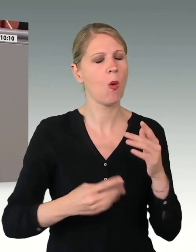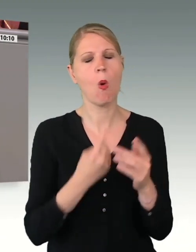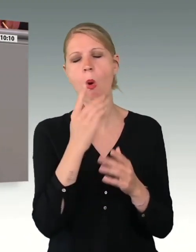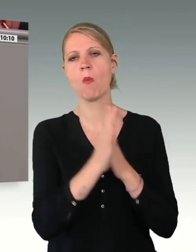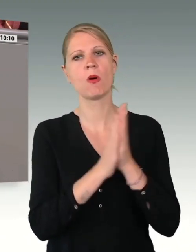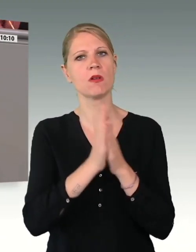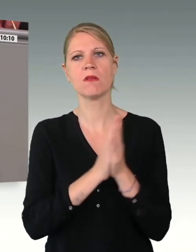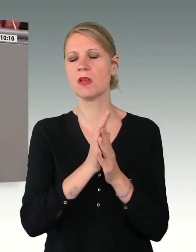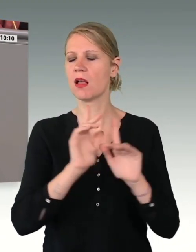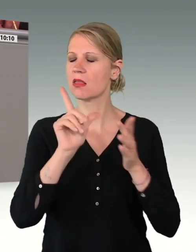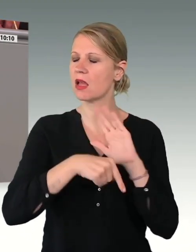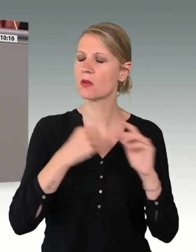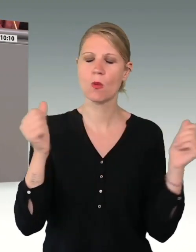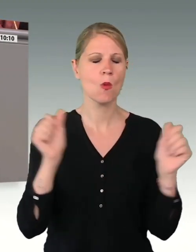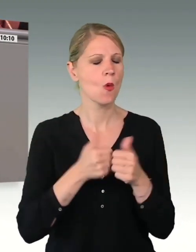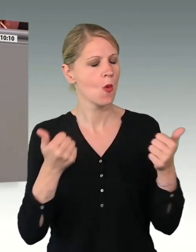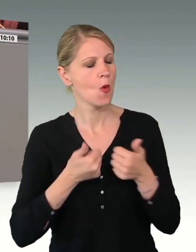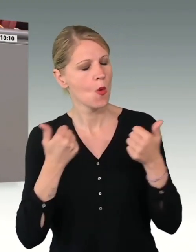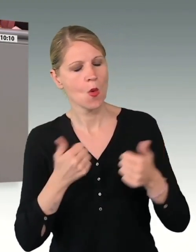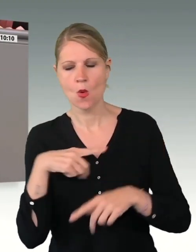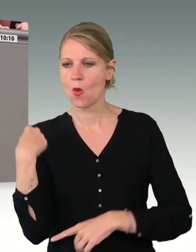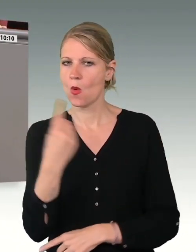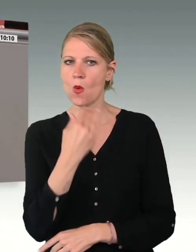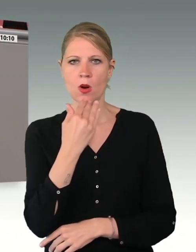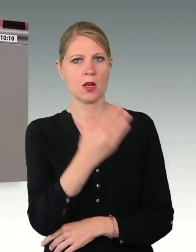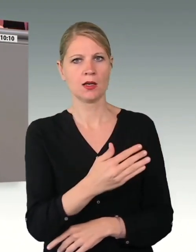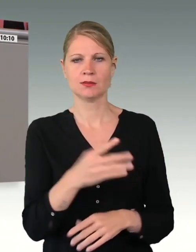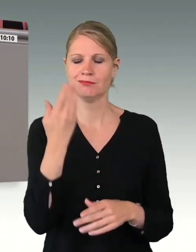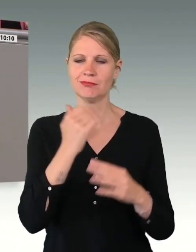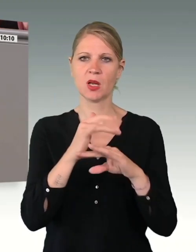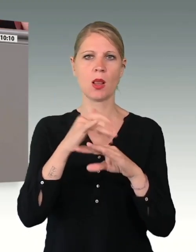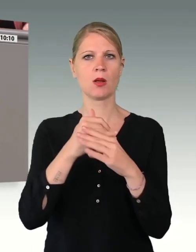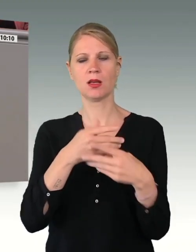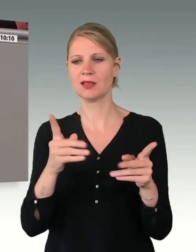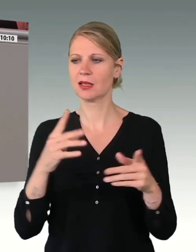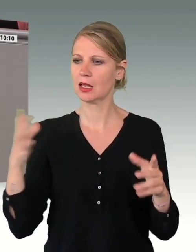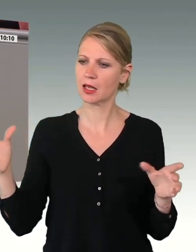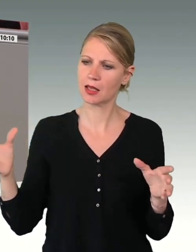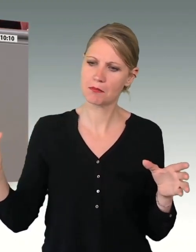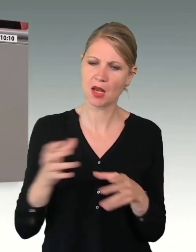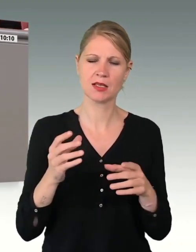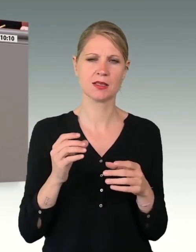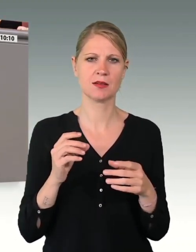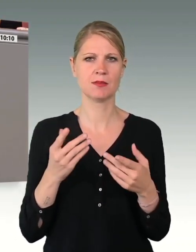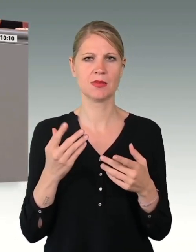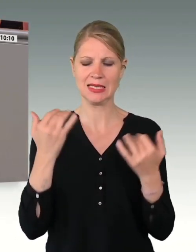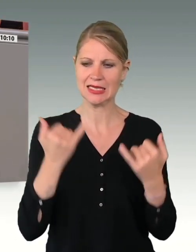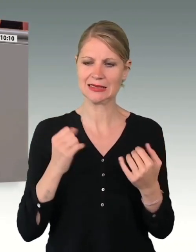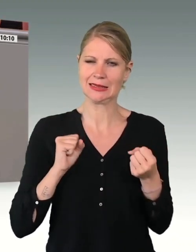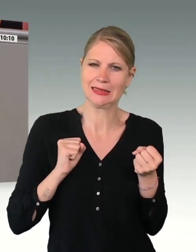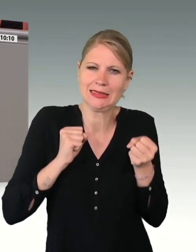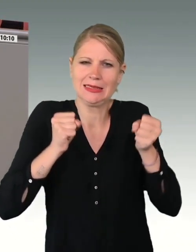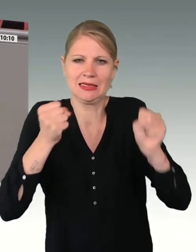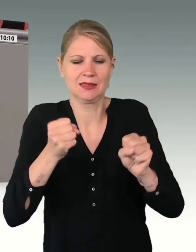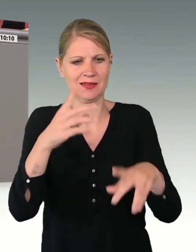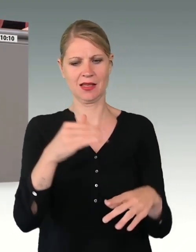Dank. Liebe Kolleginnen und Kollegen, strengen wir uns gemeinsam an, ziehen wir gemeinsam Lehren aus diesem Bericht und